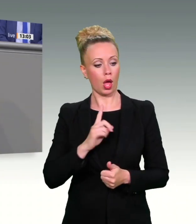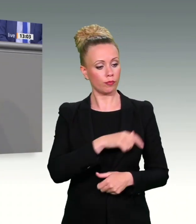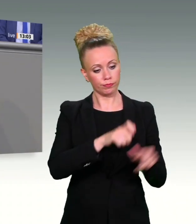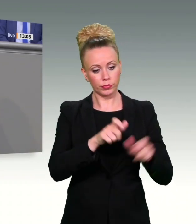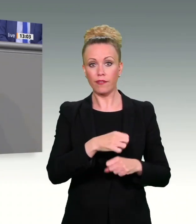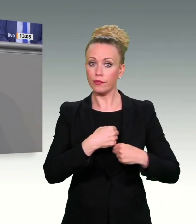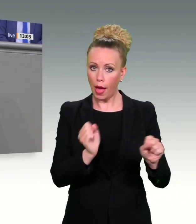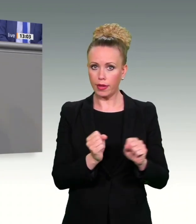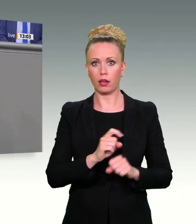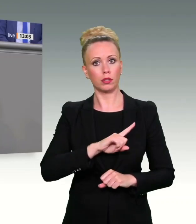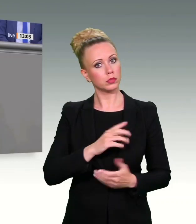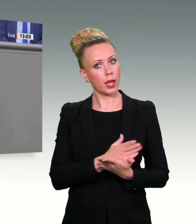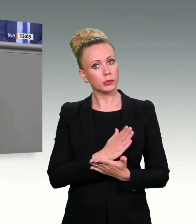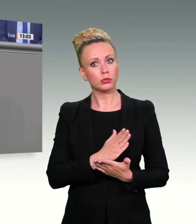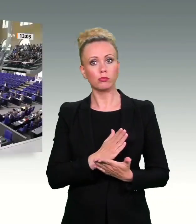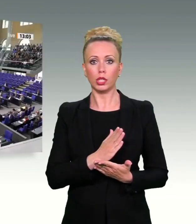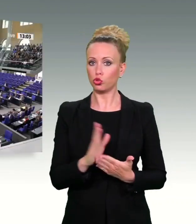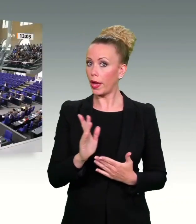auch vor dem Schutz der Privatsphäre tun. Herzlichen Dank.